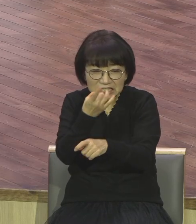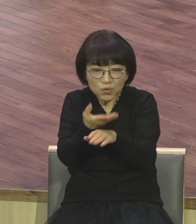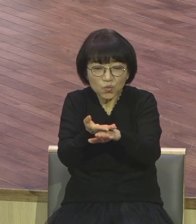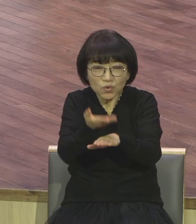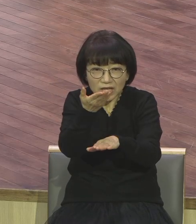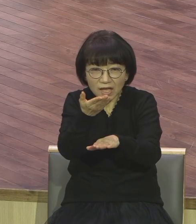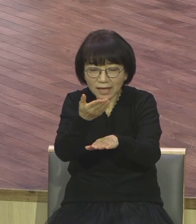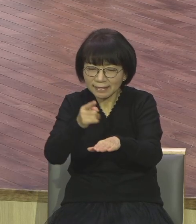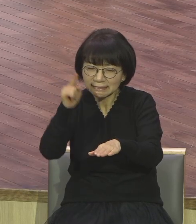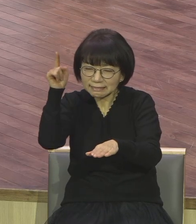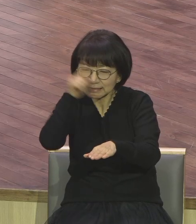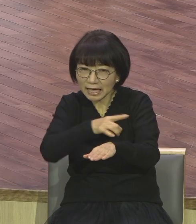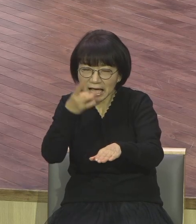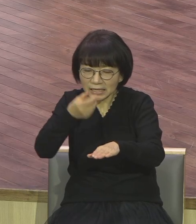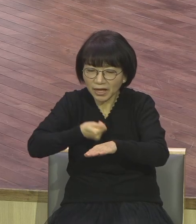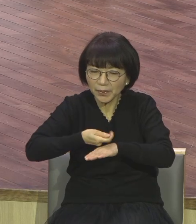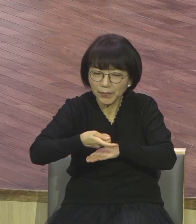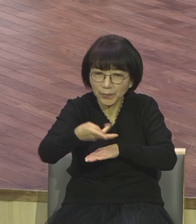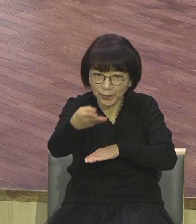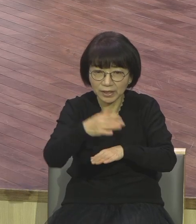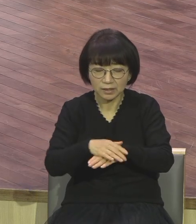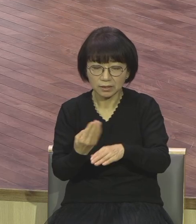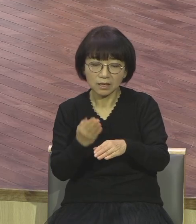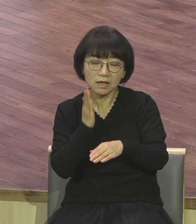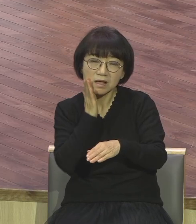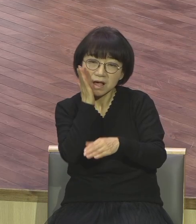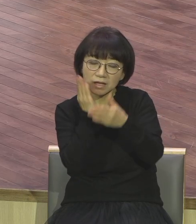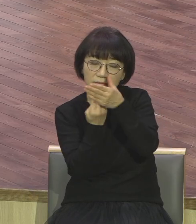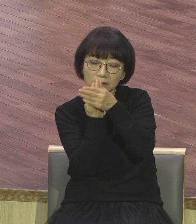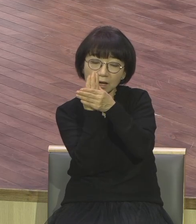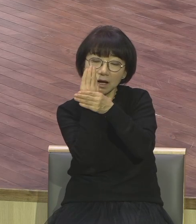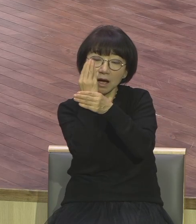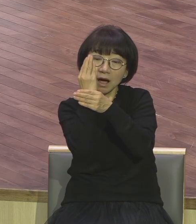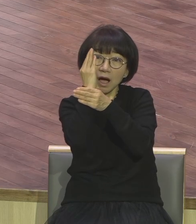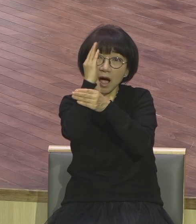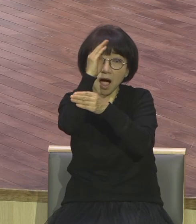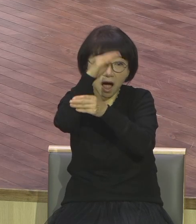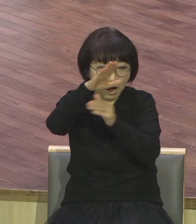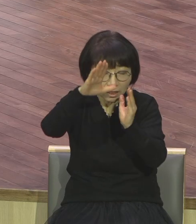갔더니 사인하고 결실할 때 가라지도 보이 그늘